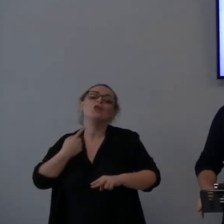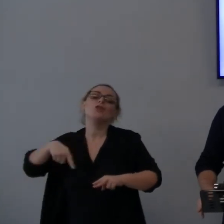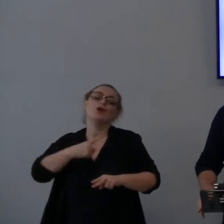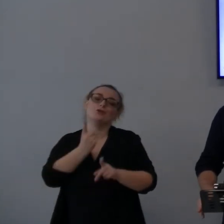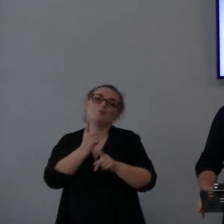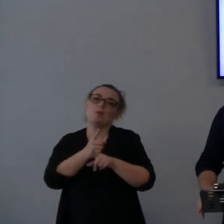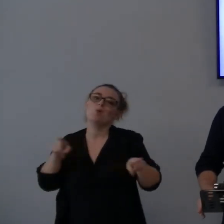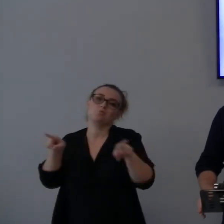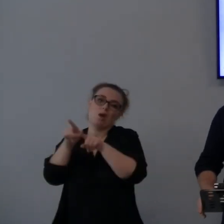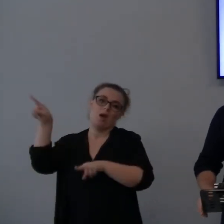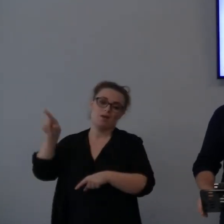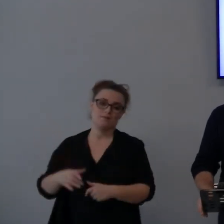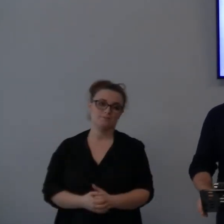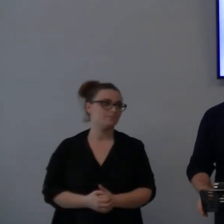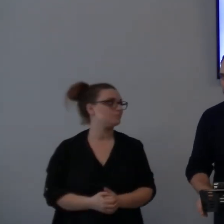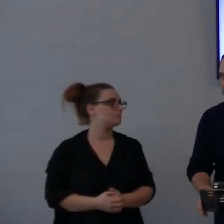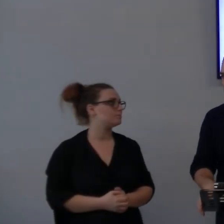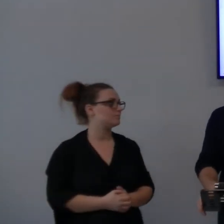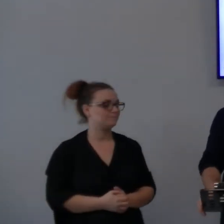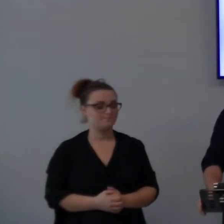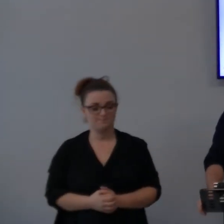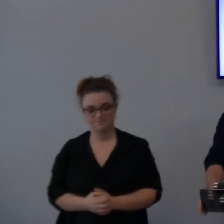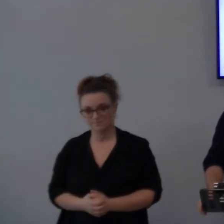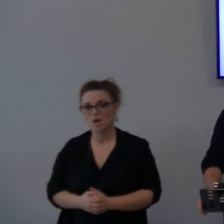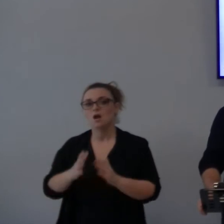Noi? Prima.